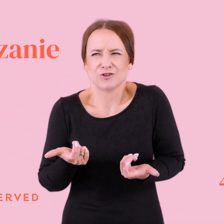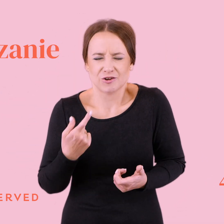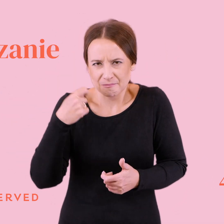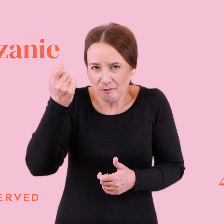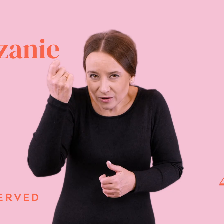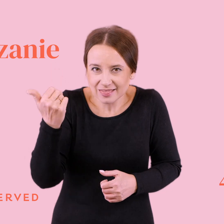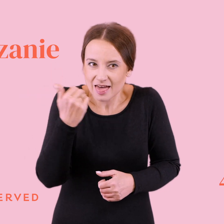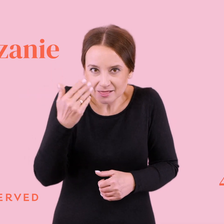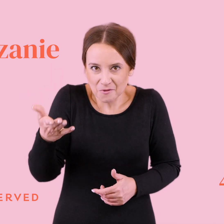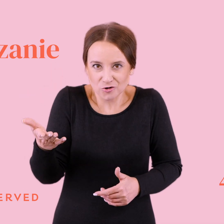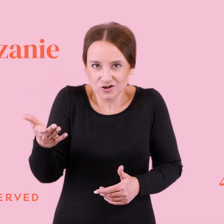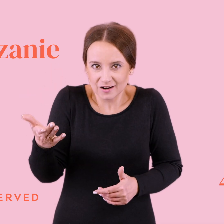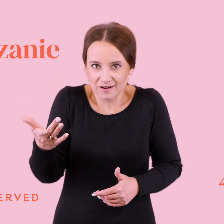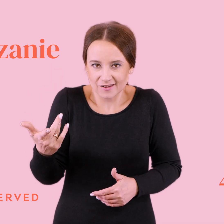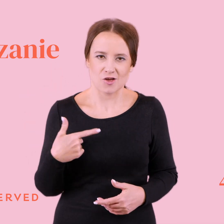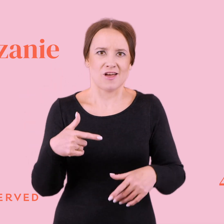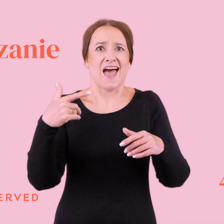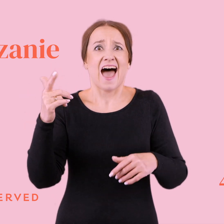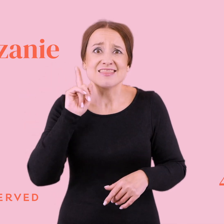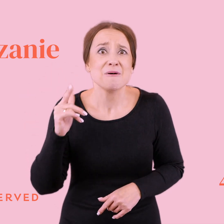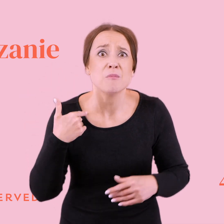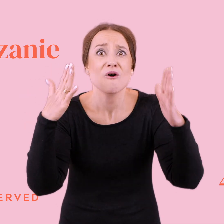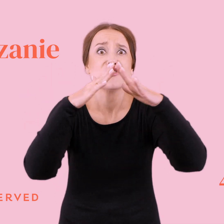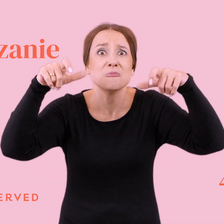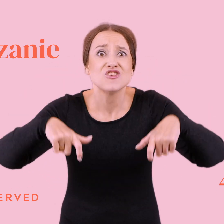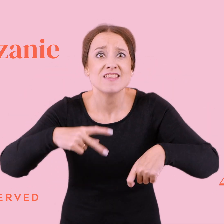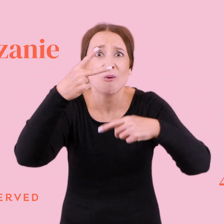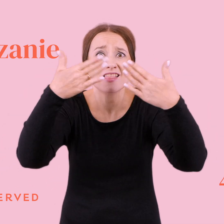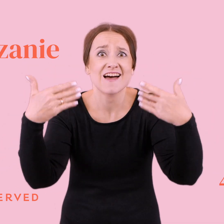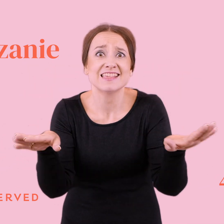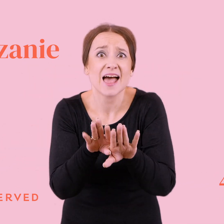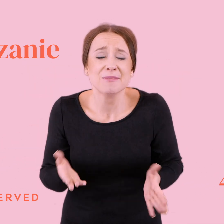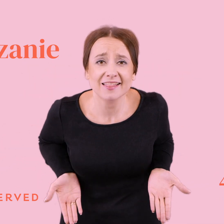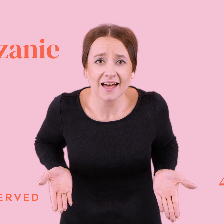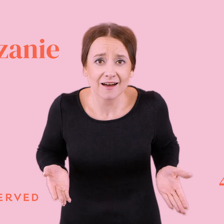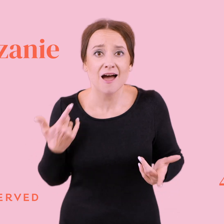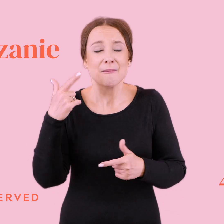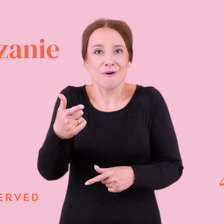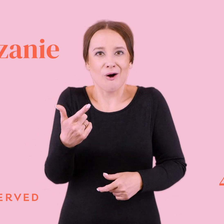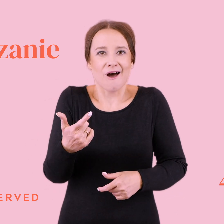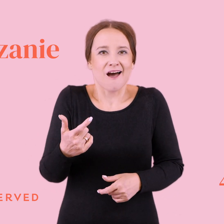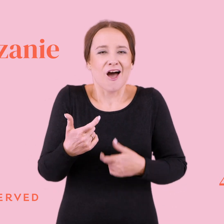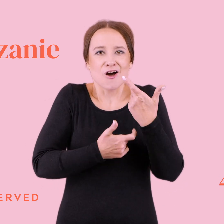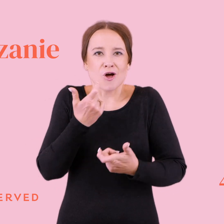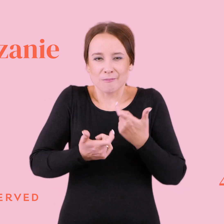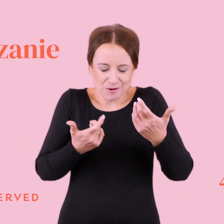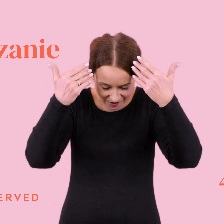pojedzie nad to morze, że przecież ona siedziała u siebie w domu dwa dni. Zamknięta. Bo mało tego, że zrobiła z siebie drama queen i faktycznie